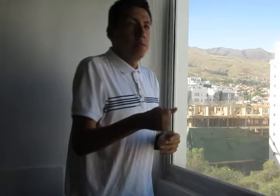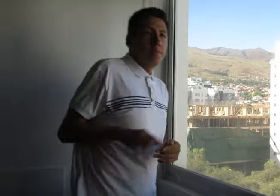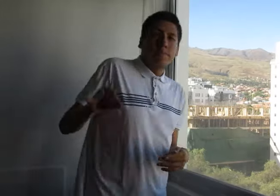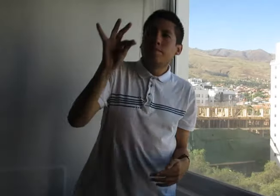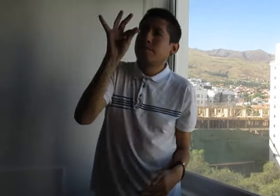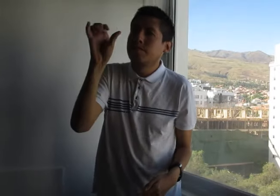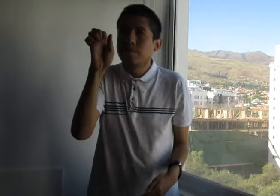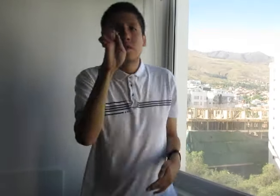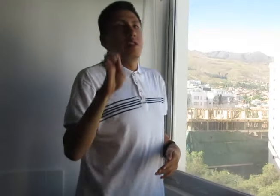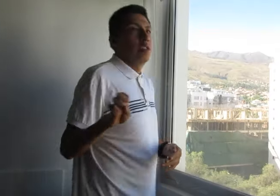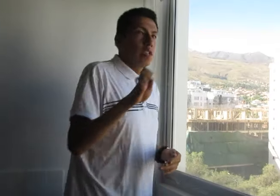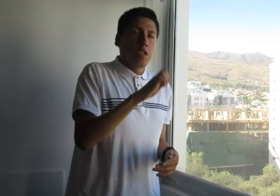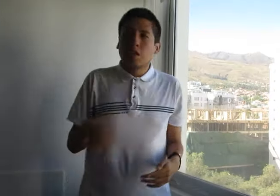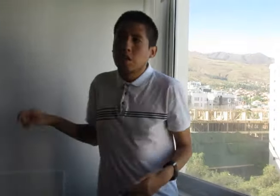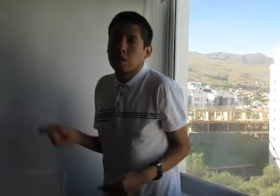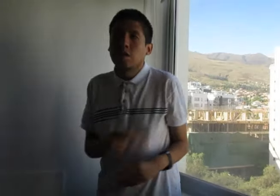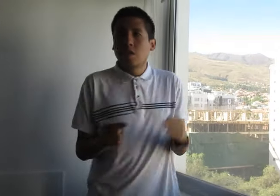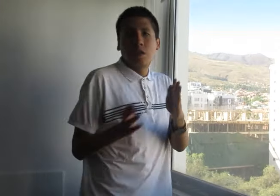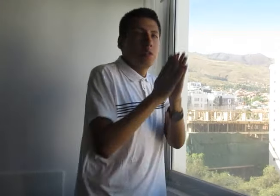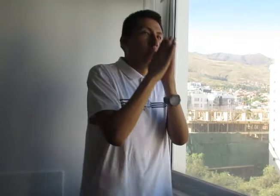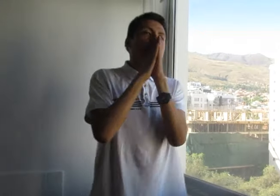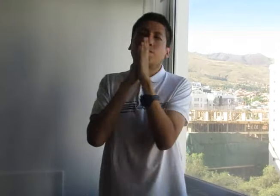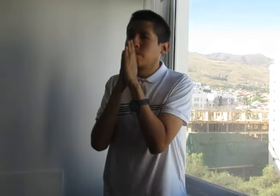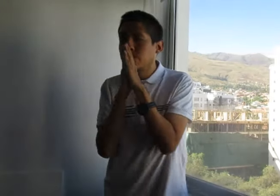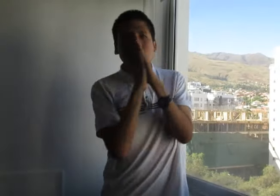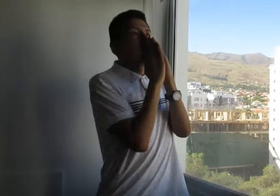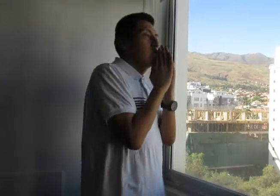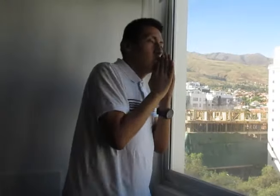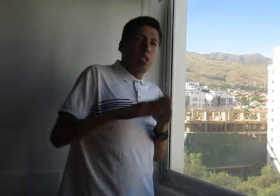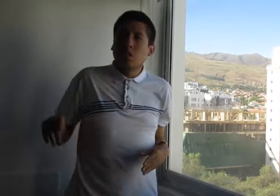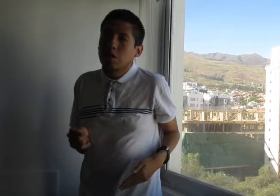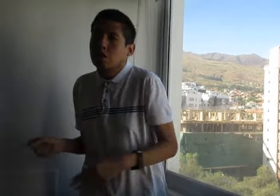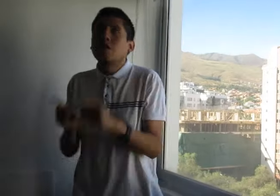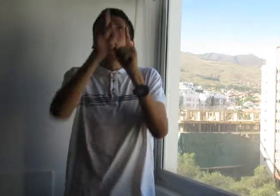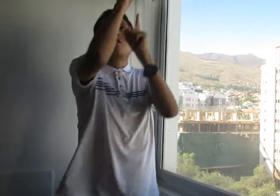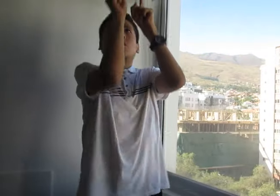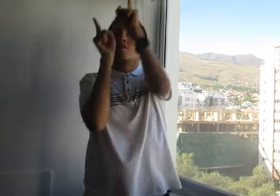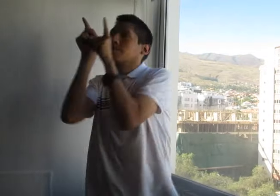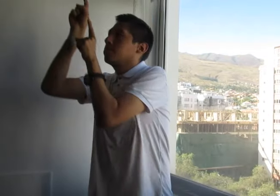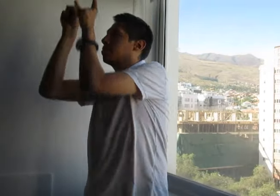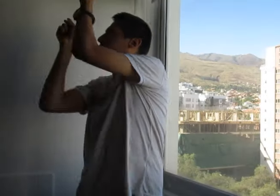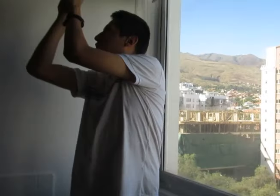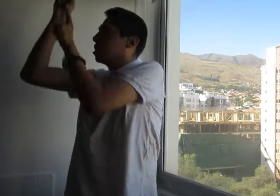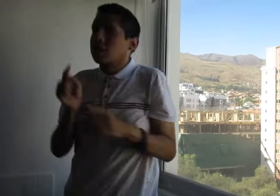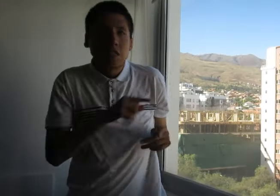Voy a pedir que las estrellas no paren de